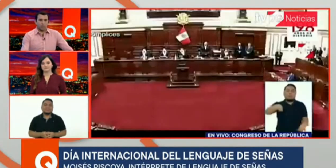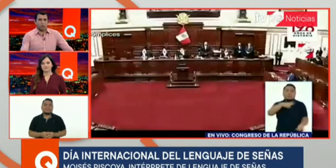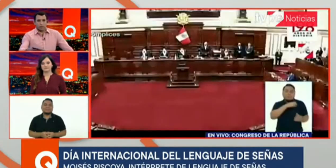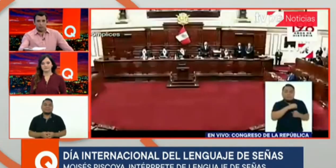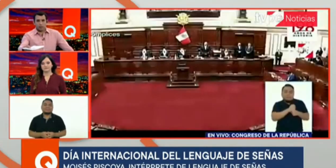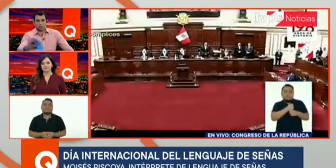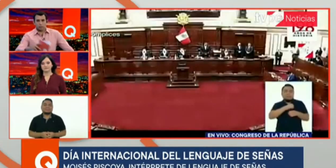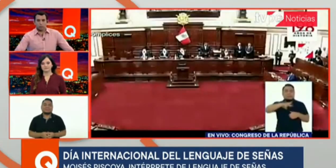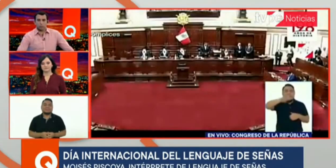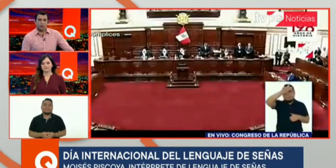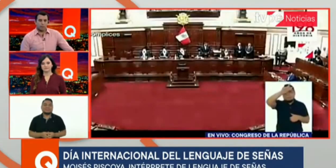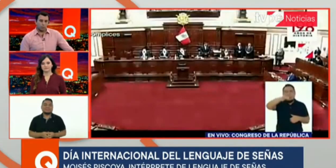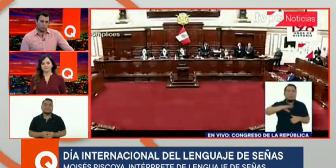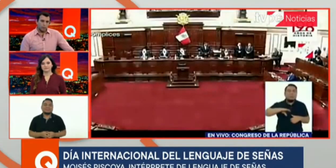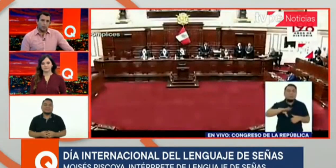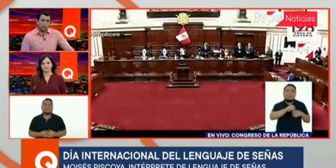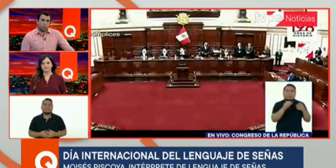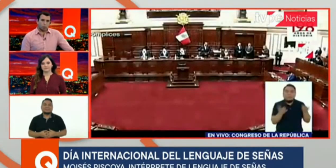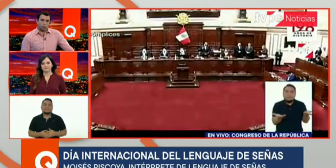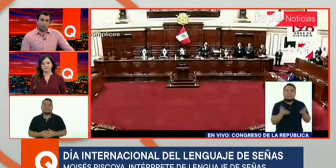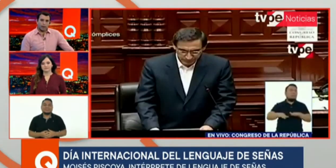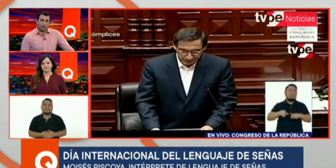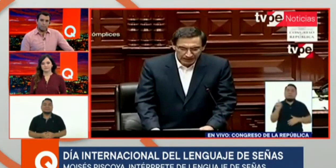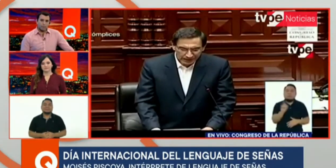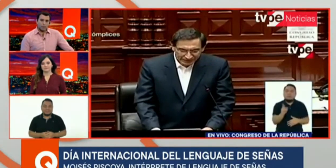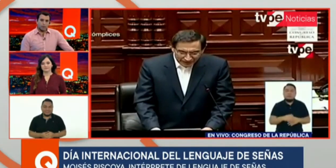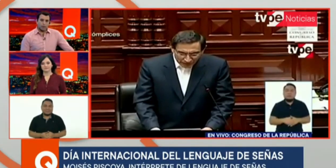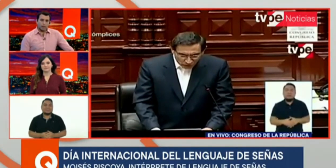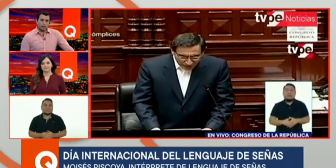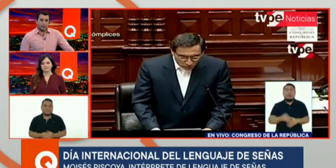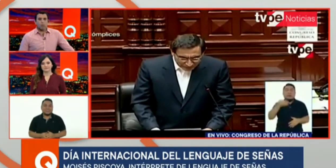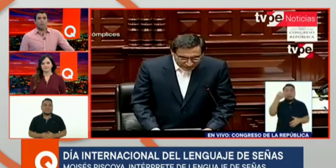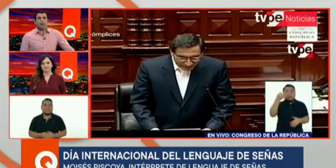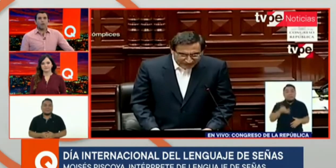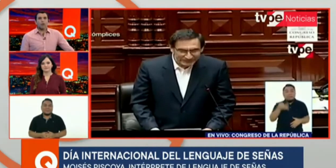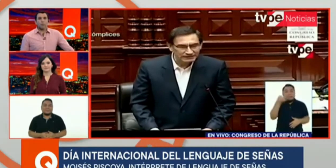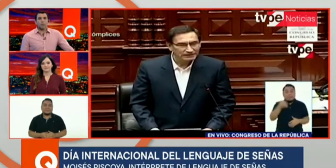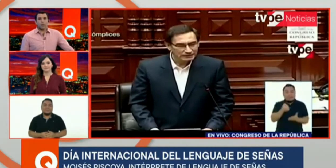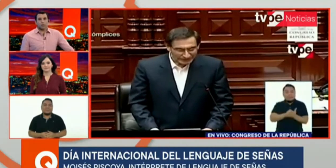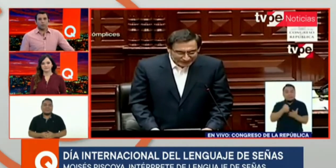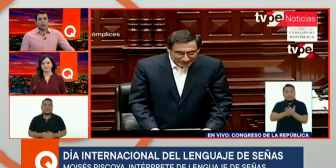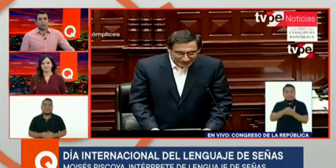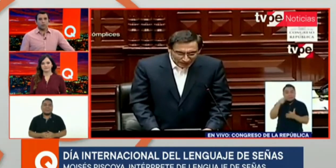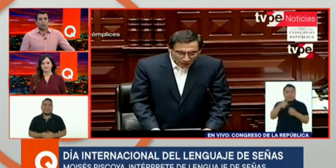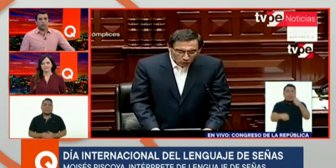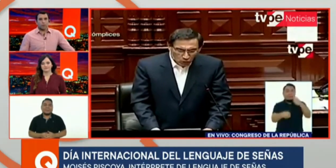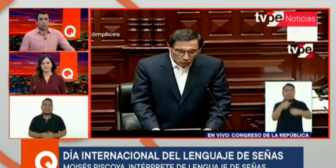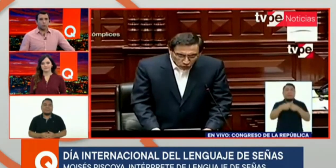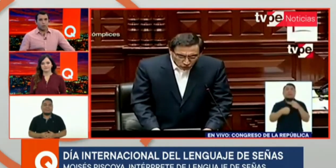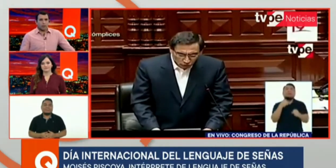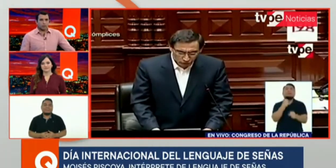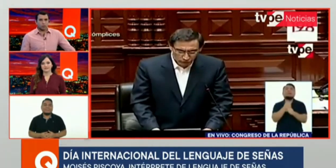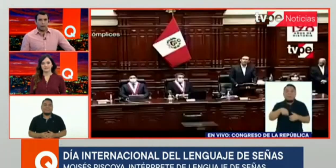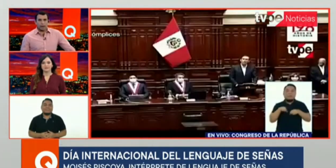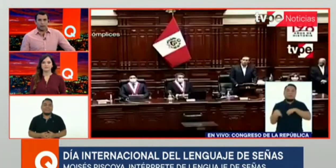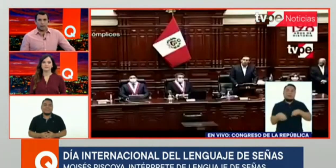comunidad, ya contabas por tu hermana. Desde muy pequeño y eso ha hecho que de pronto no elijas otra carrera.